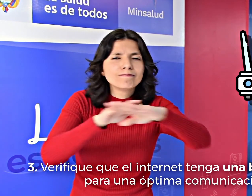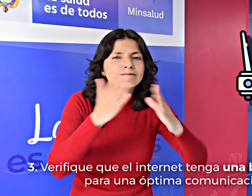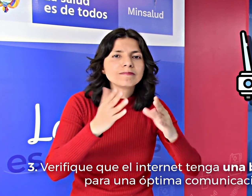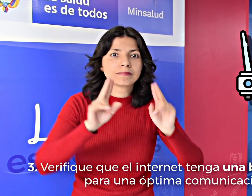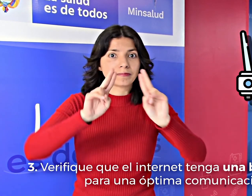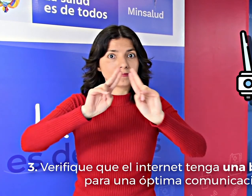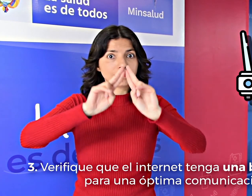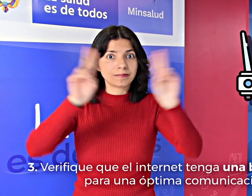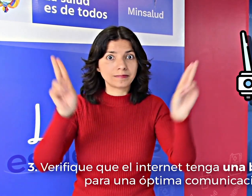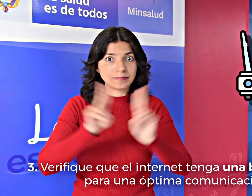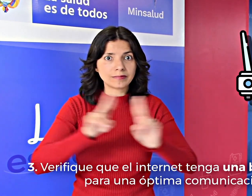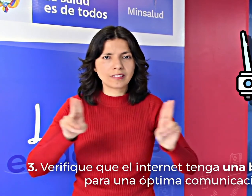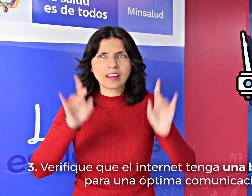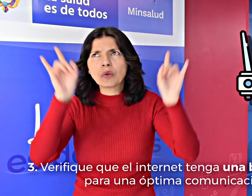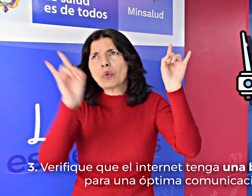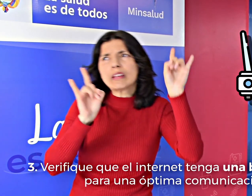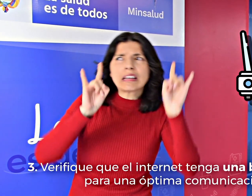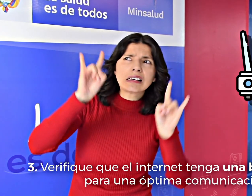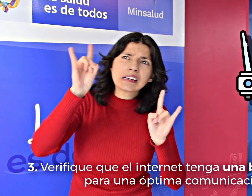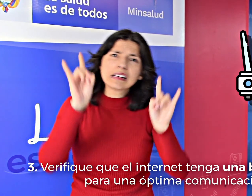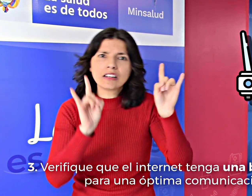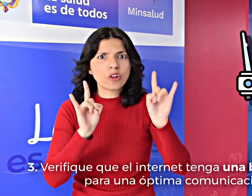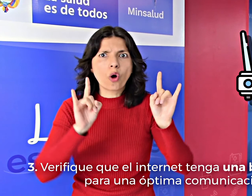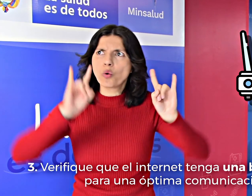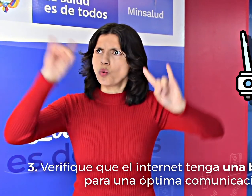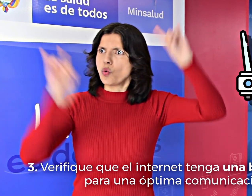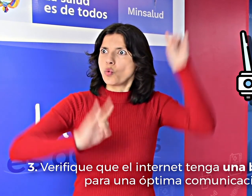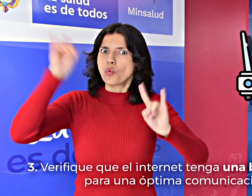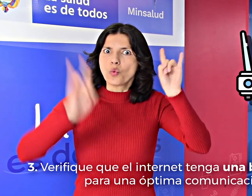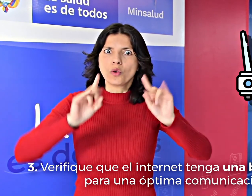tenga una buena señal para una óptima comunicación.